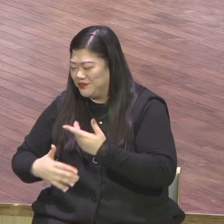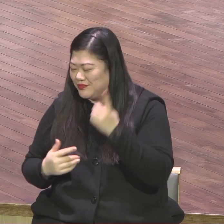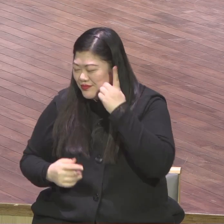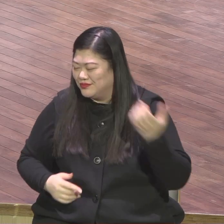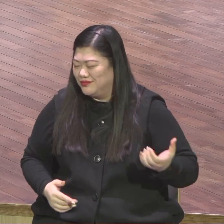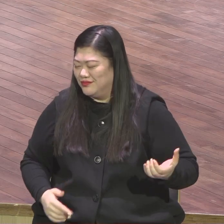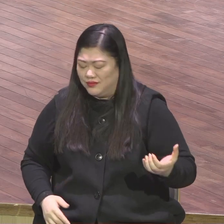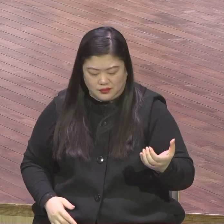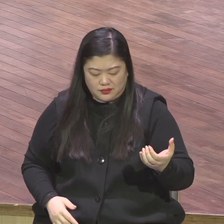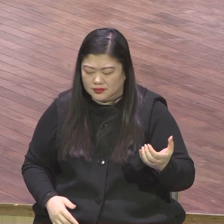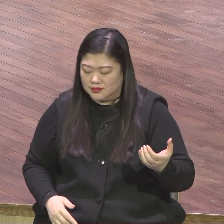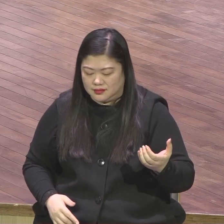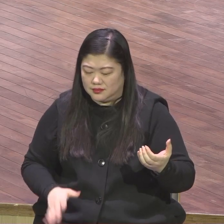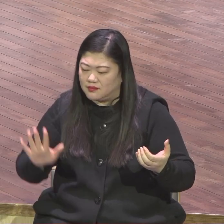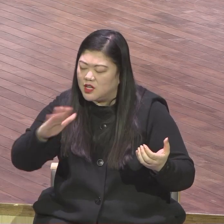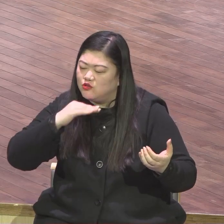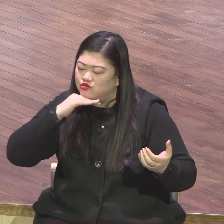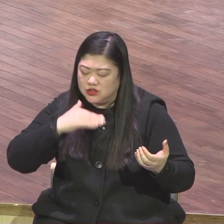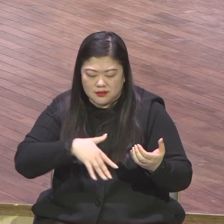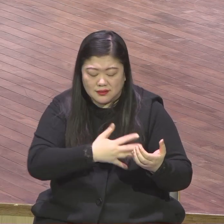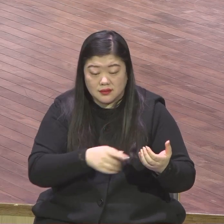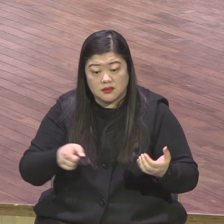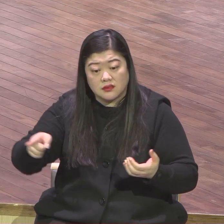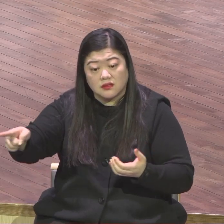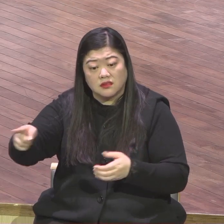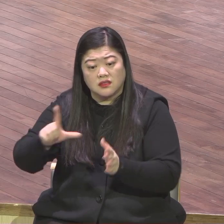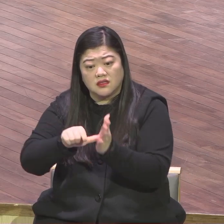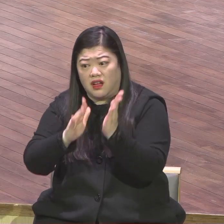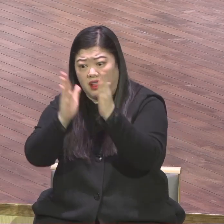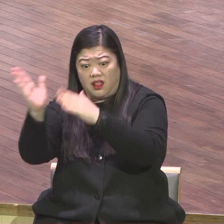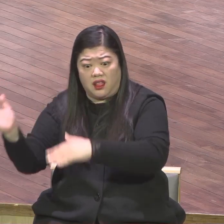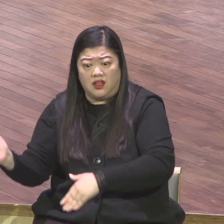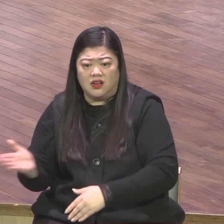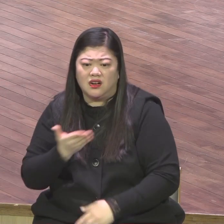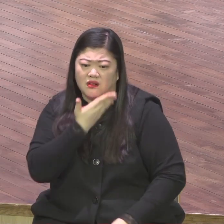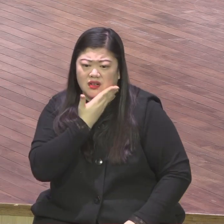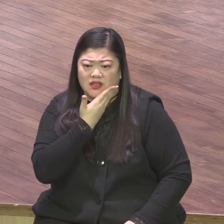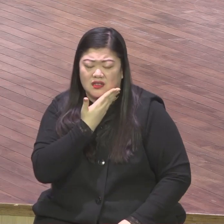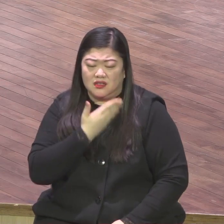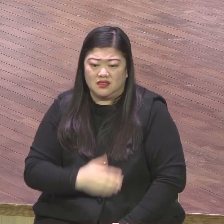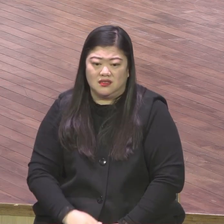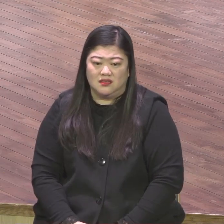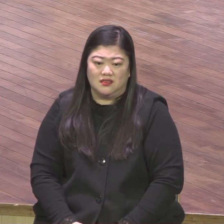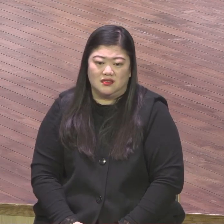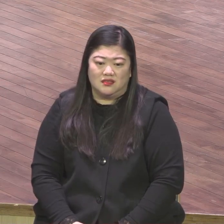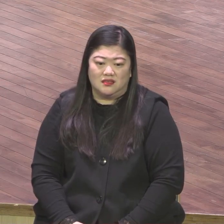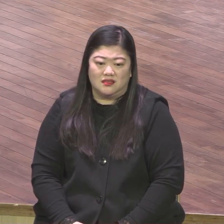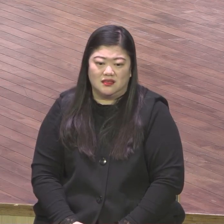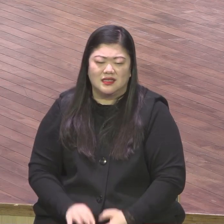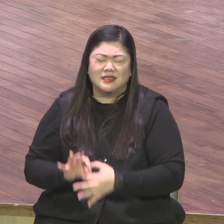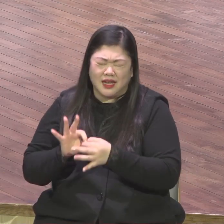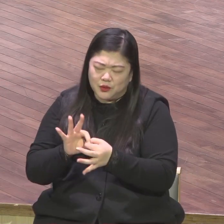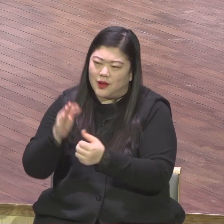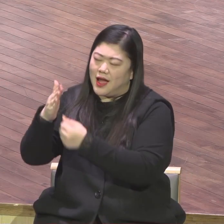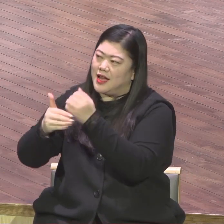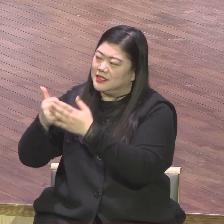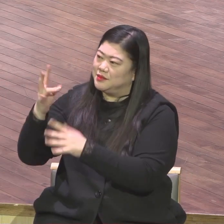강단을 통해서 하나님의 이 말씀과 24소통하는 것이 너무나 중요합니다 그리고